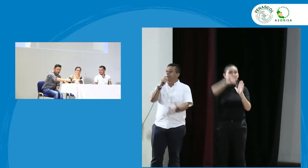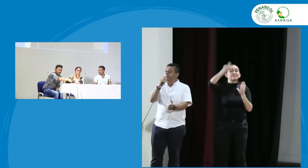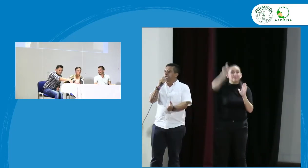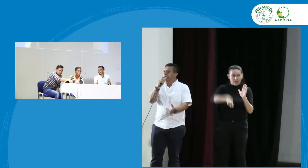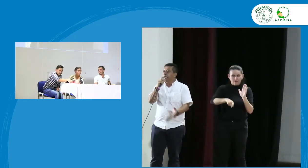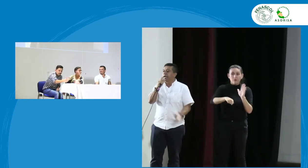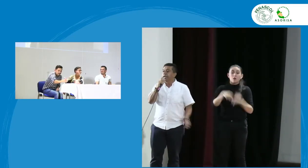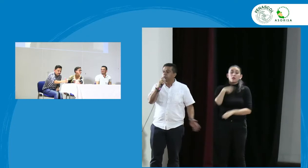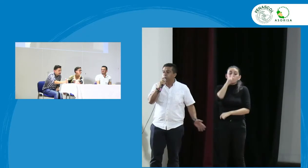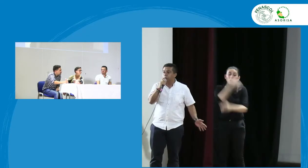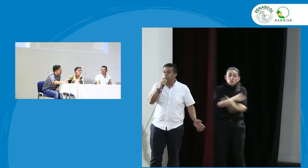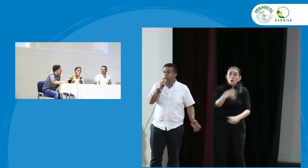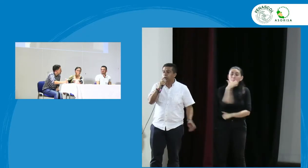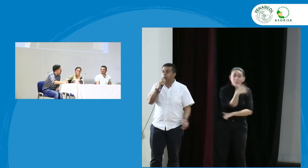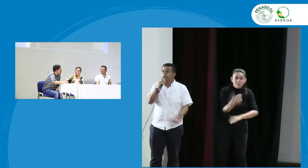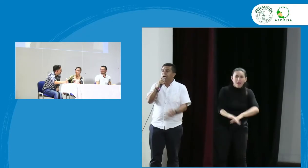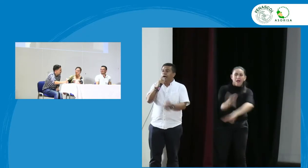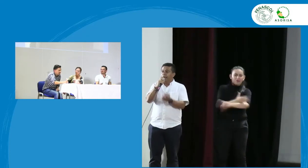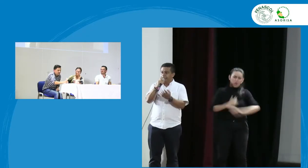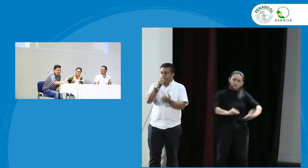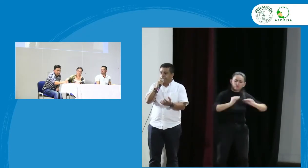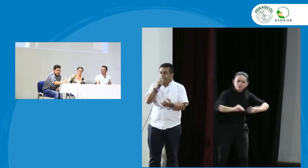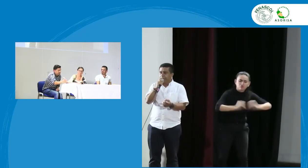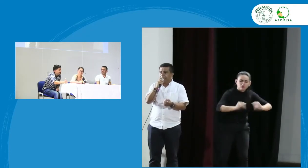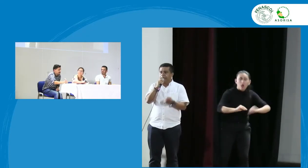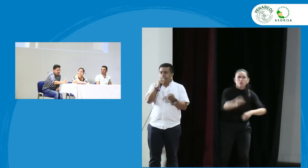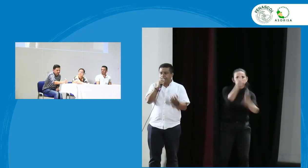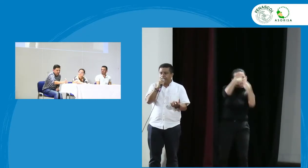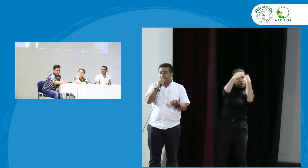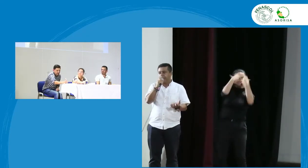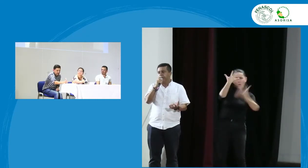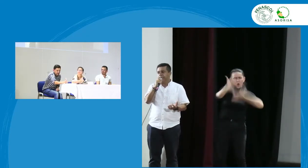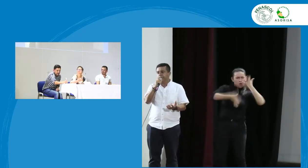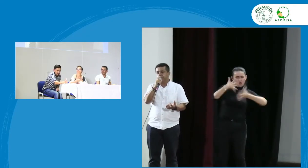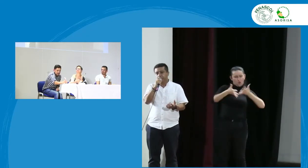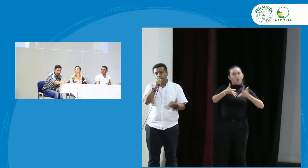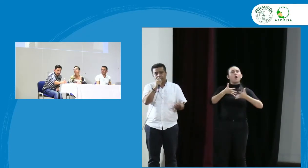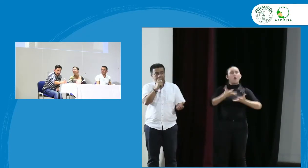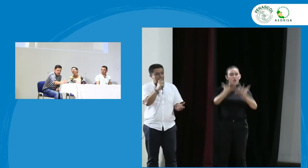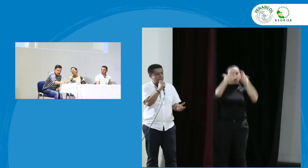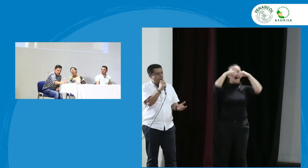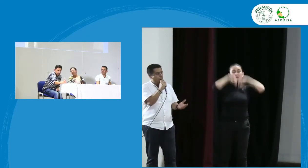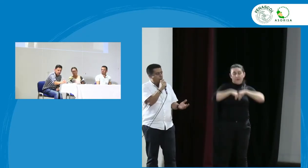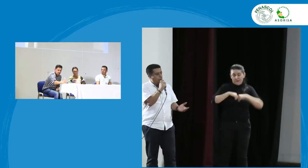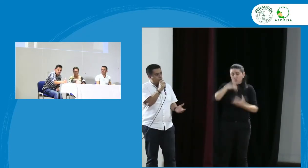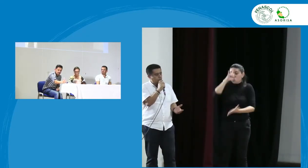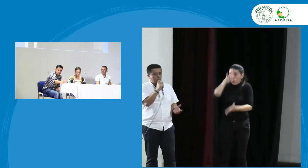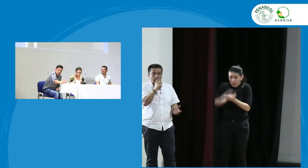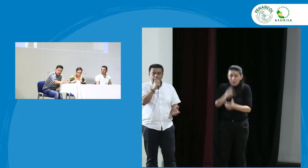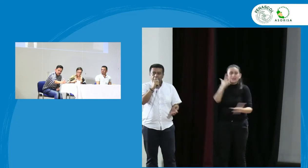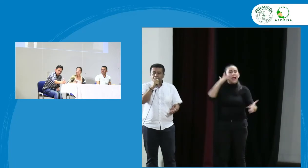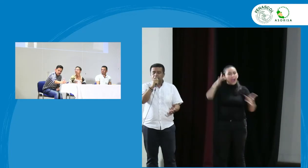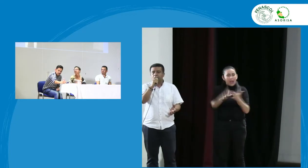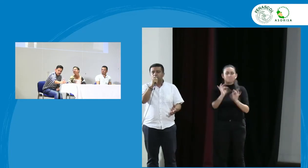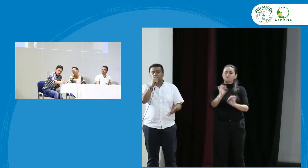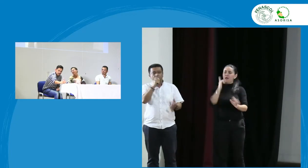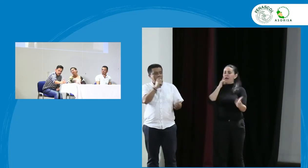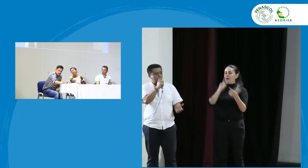primaria en su formación a recibir la lengua de señas creo que sería oportuno ya que hay un gobierno